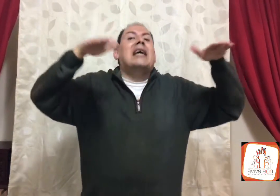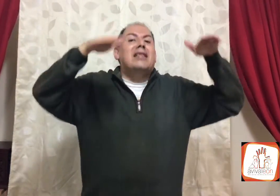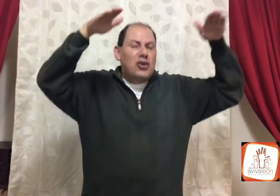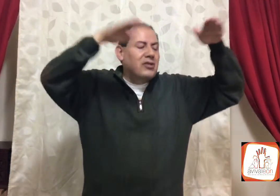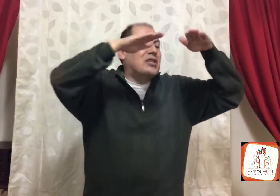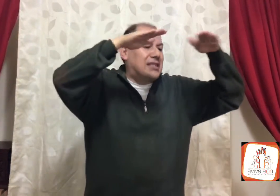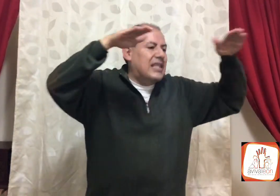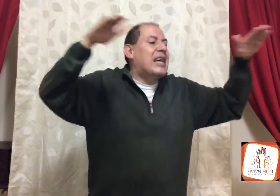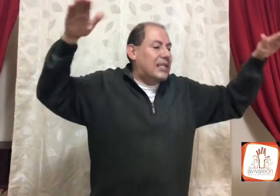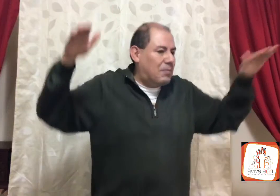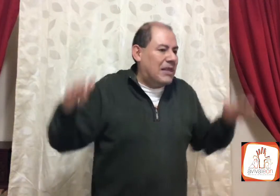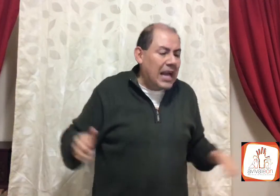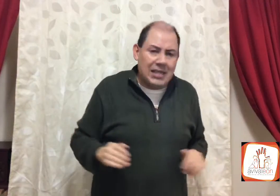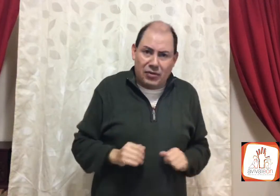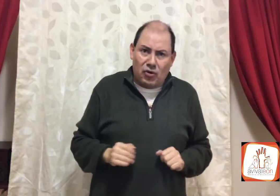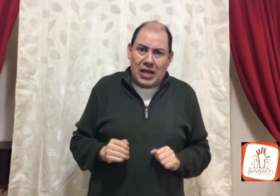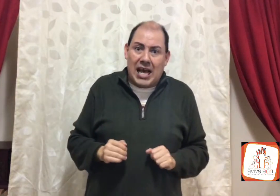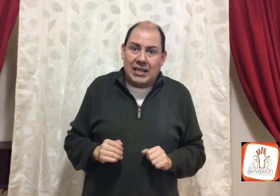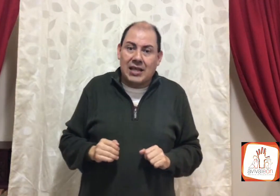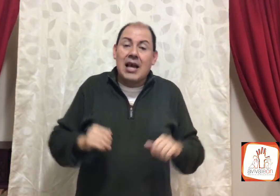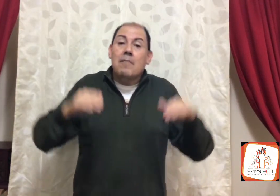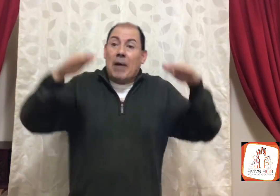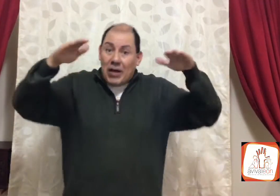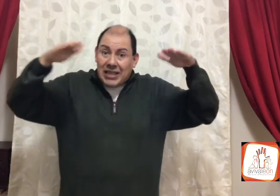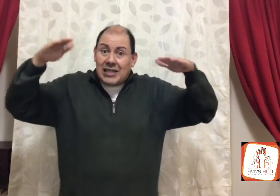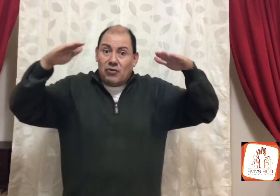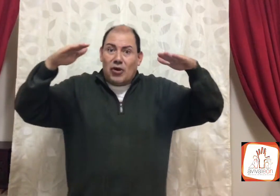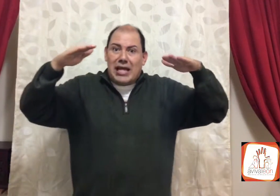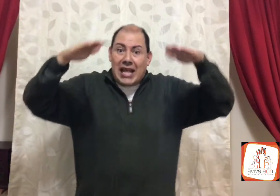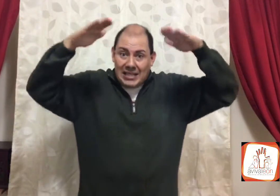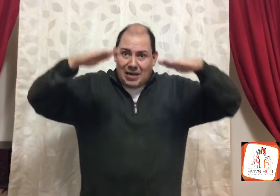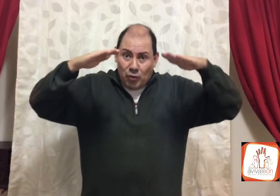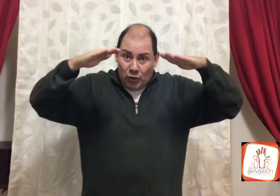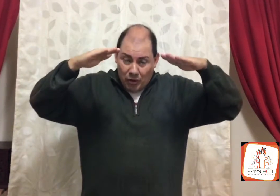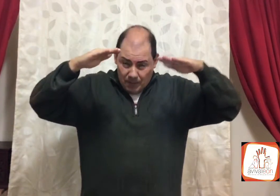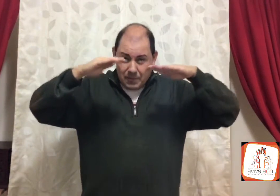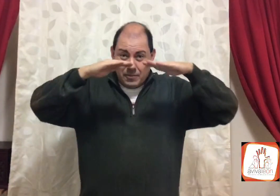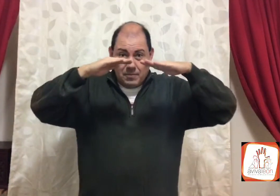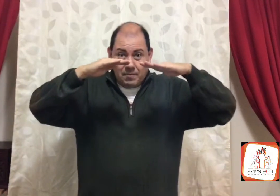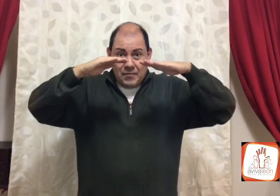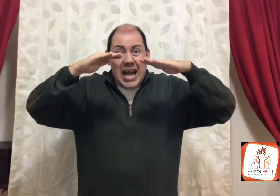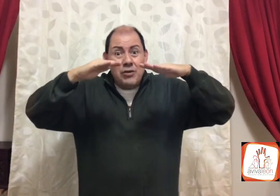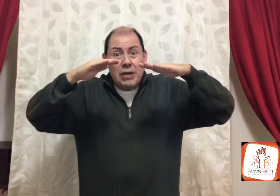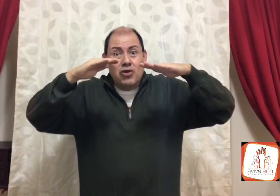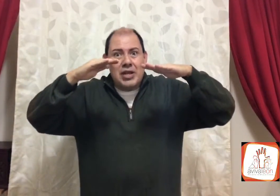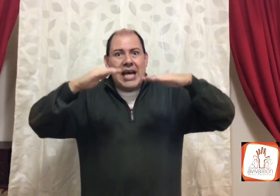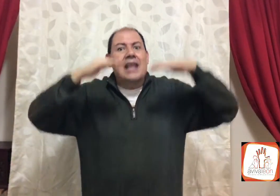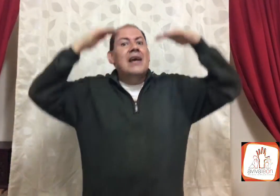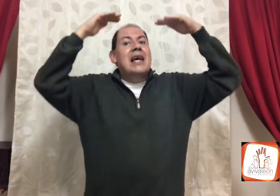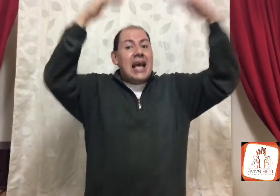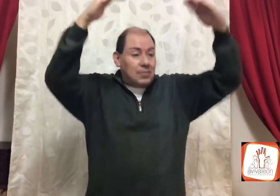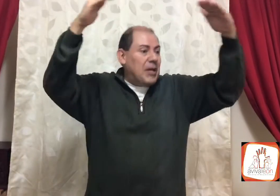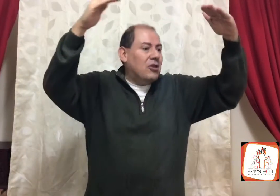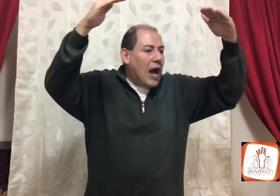que Dios nos enseña a respetar las autoridades, pero esas autoridades del mundo, hay una autoridad espiritual,